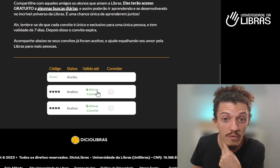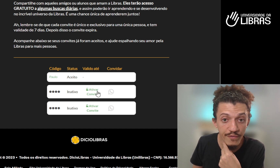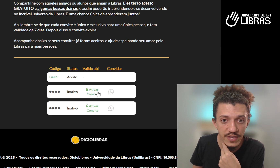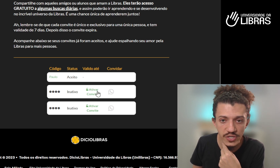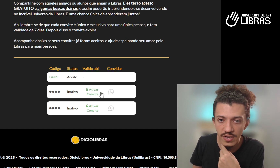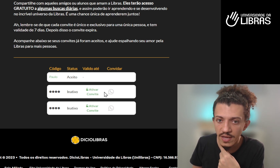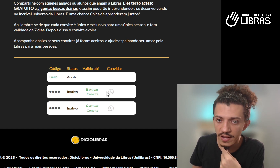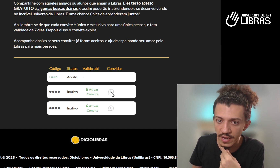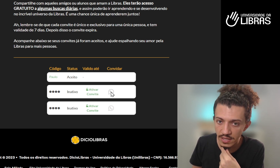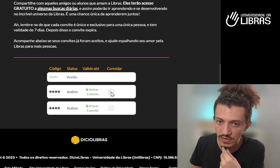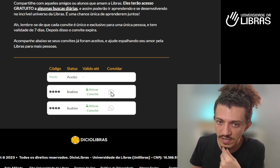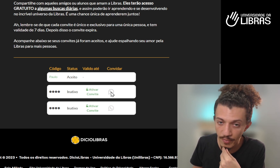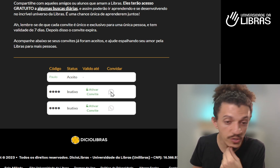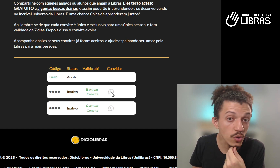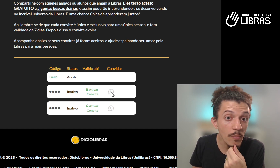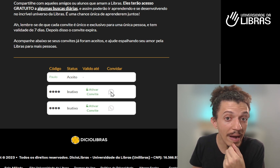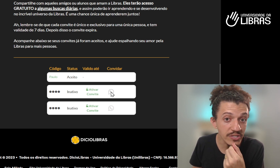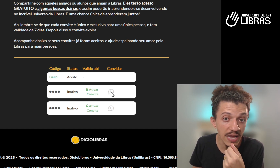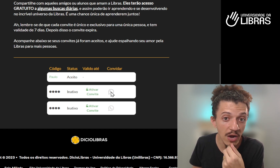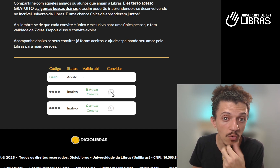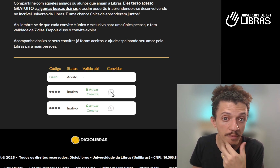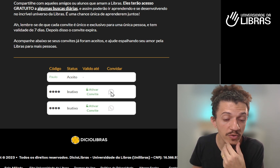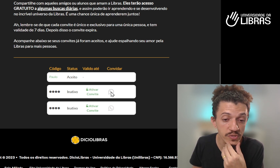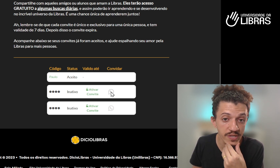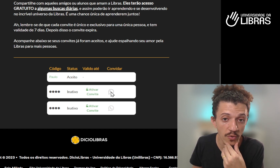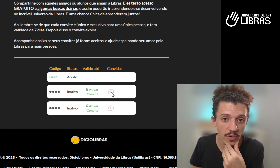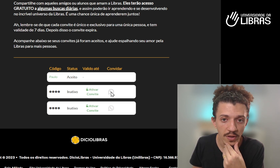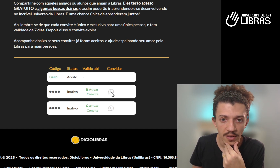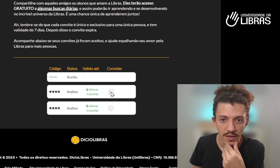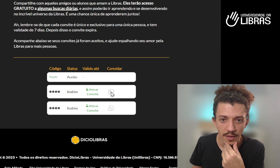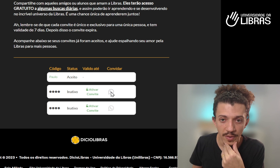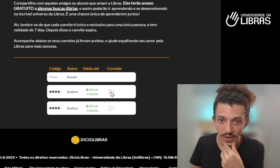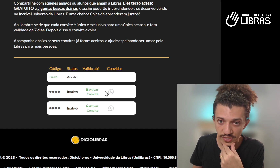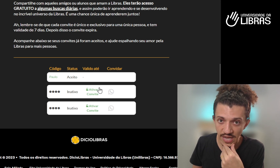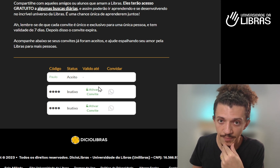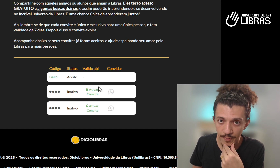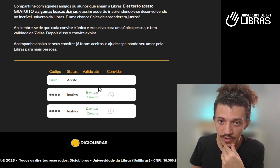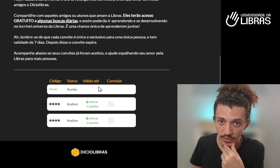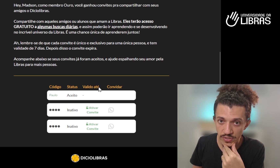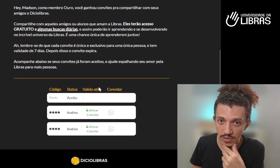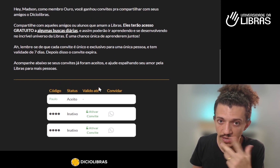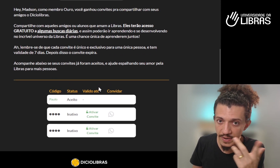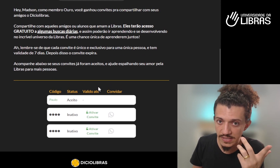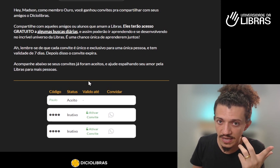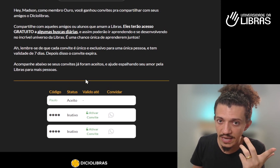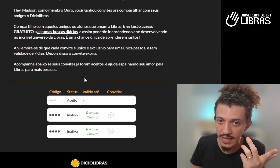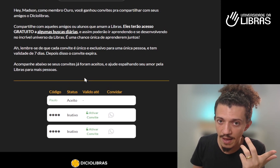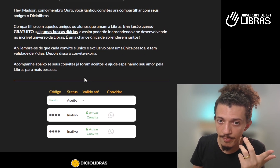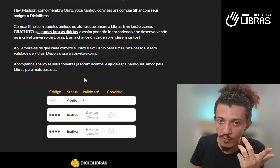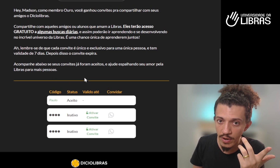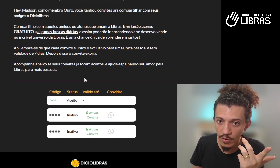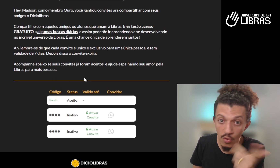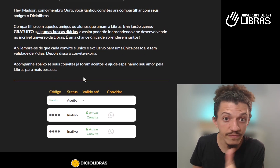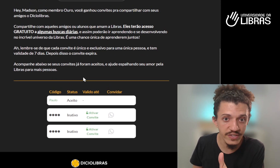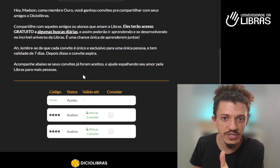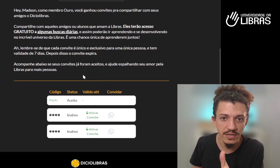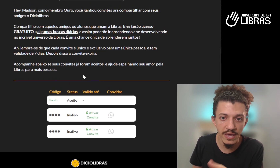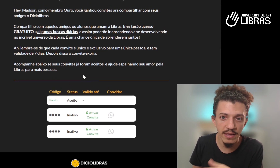convite então você pode compartilhar com um amigo seu pelo WhatsApp porque o Dício Libras ele é por convite tem